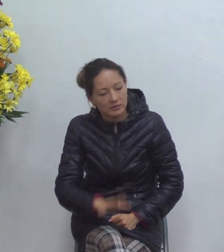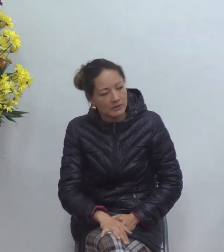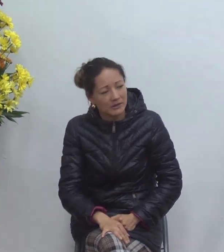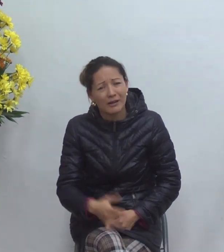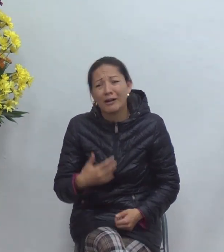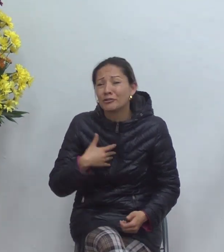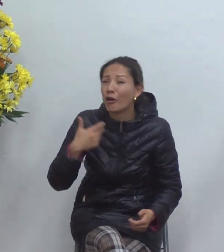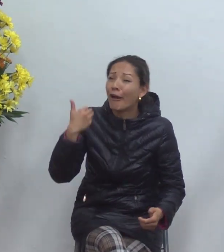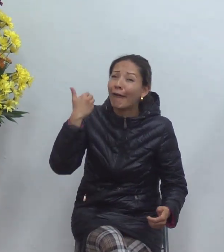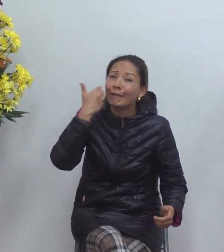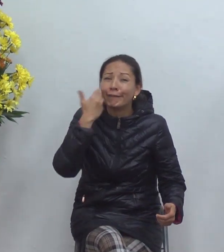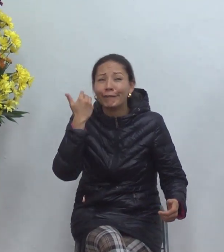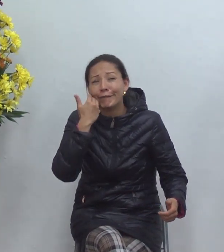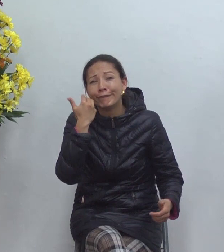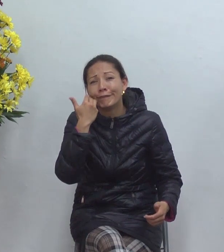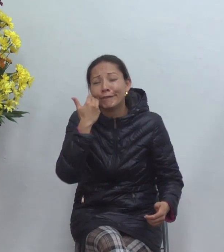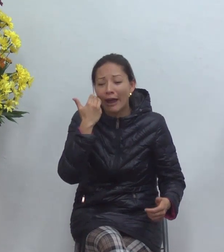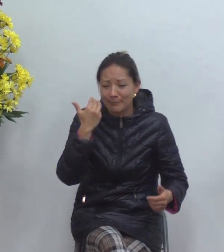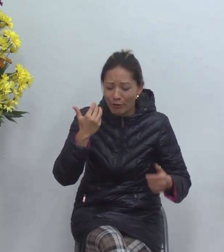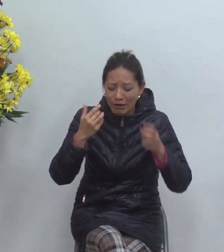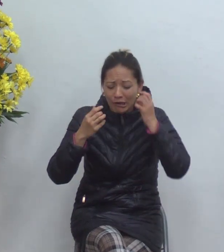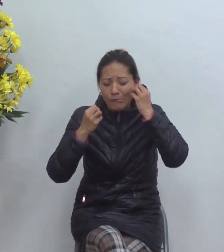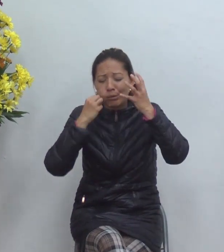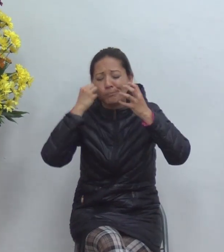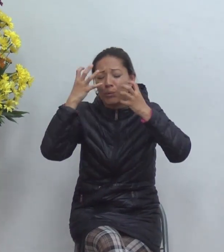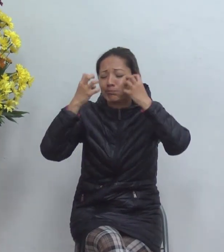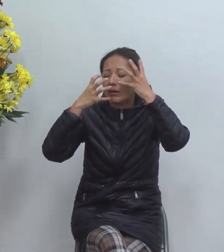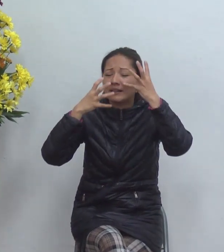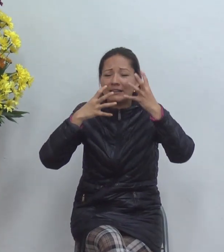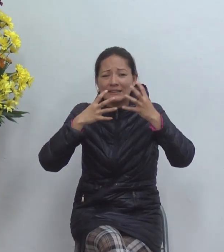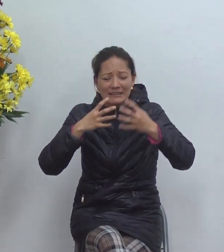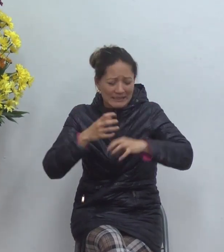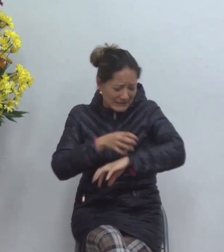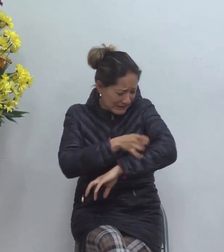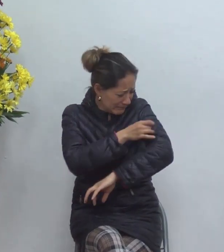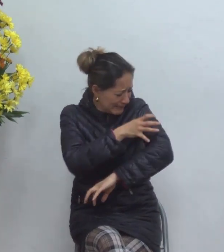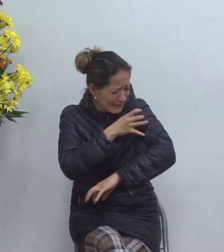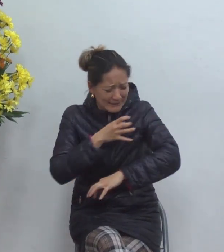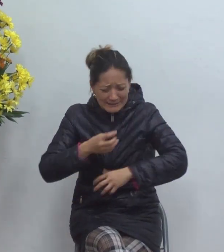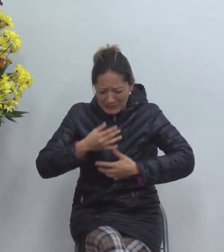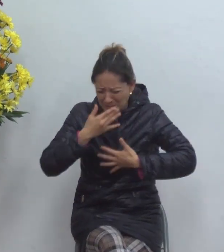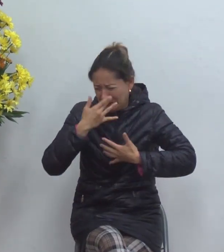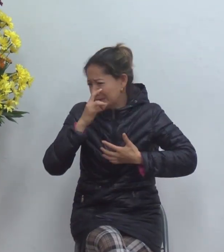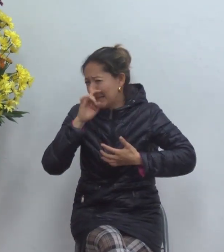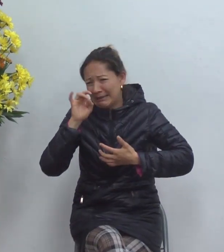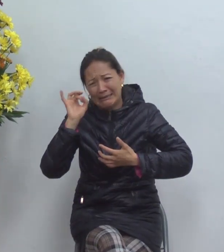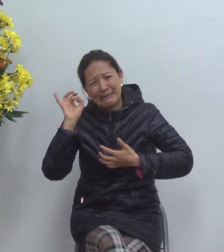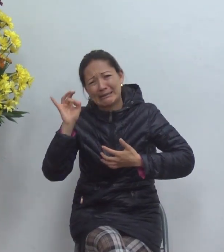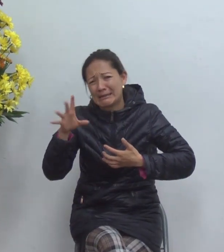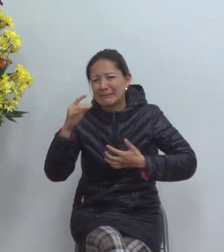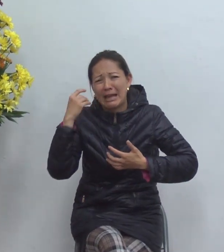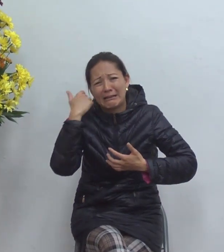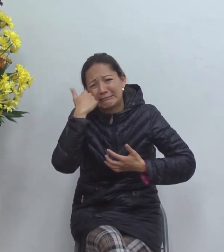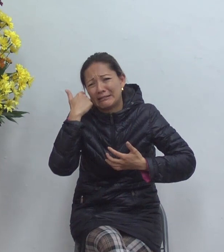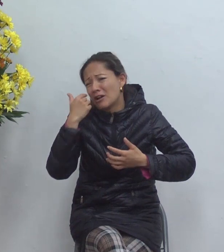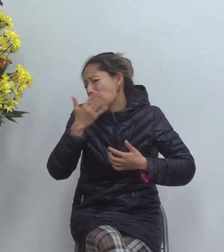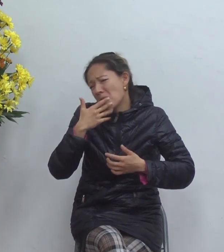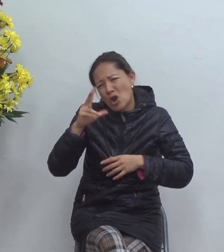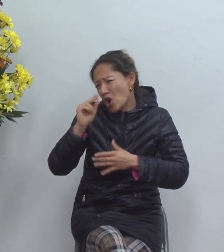enfermo tengo una erupción asquerosa con pústulas y llagas y un olor mefítico y yo no mejor no voy al médico hasta que esté